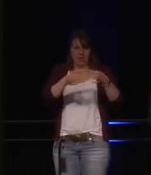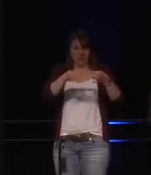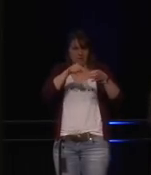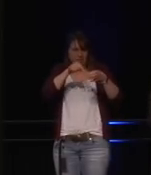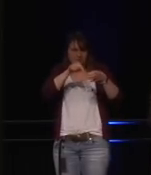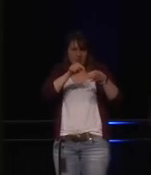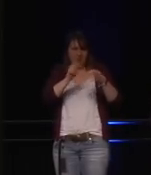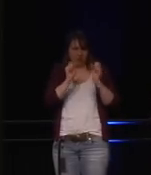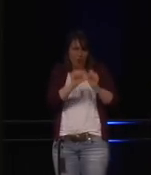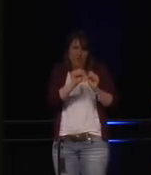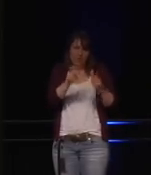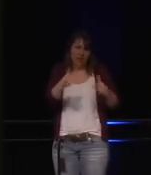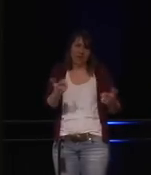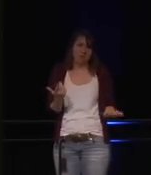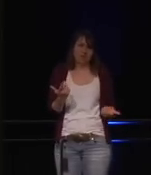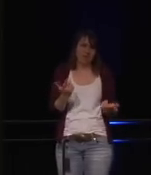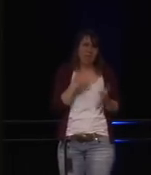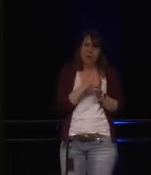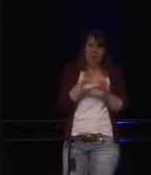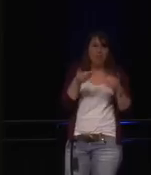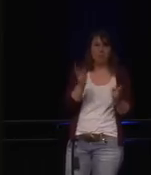Und nicht alle der Weiße sind inzwischen sicher.